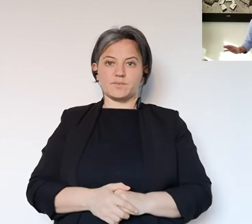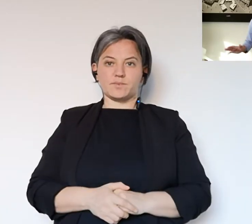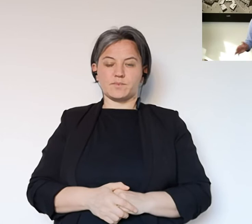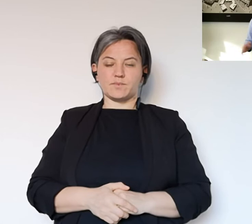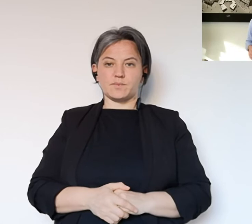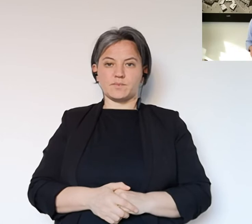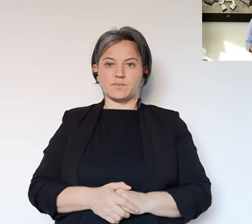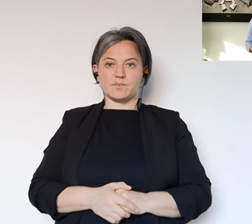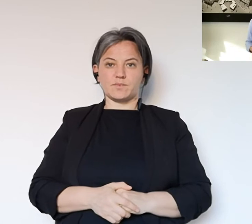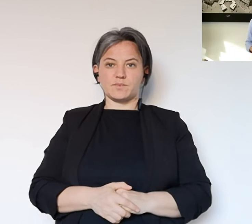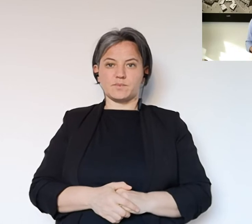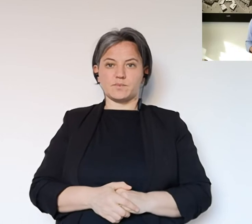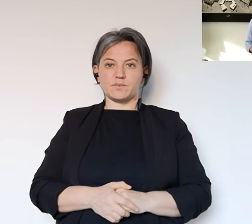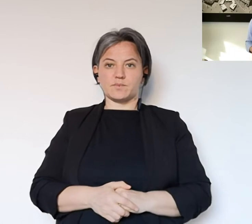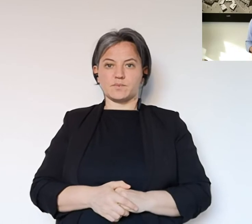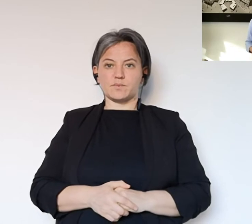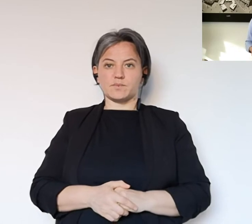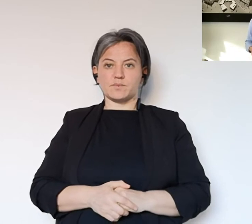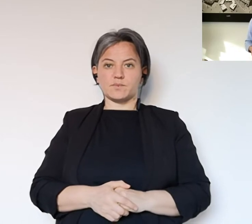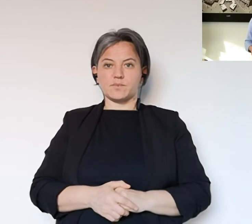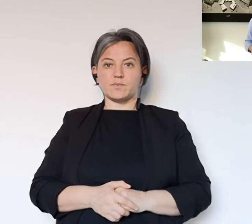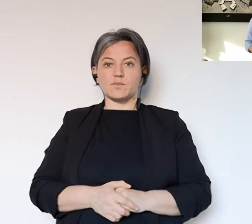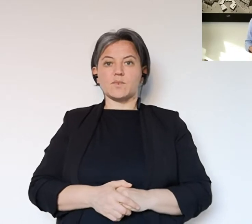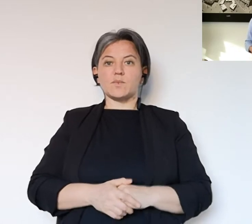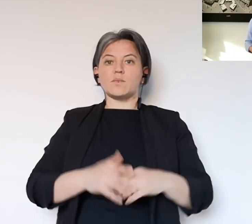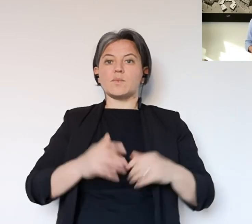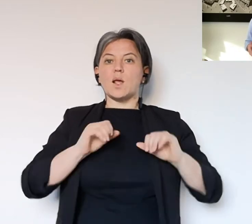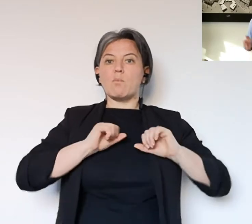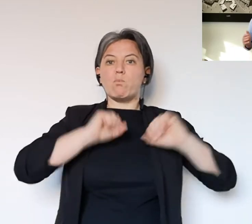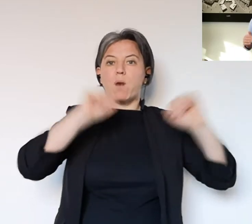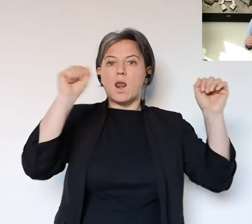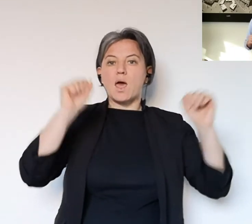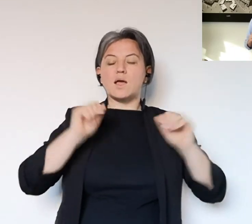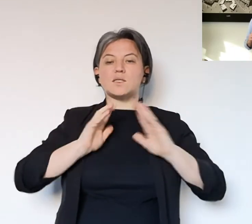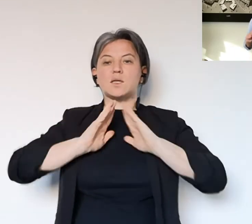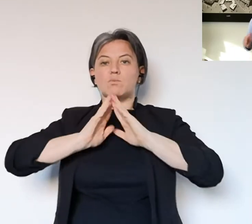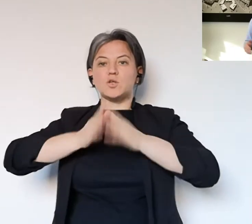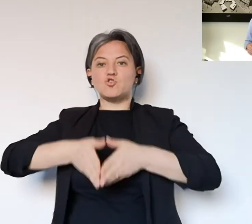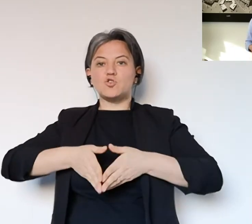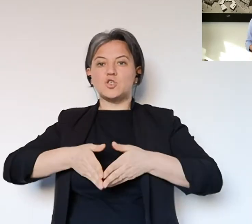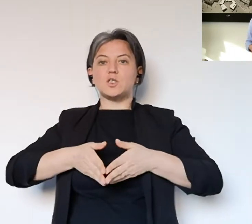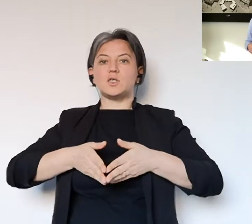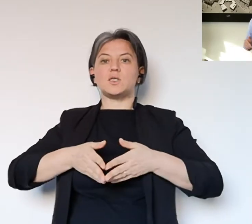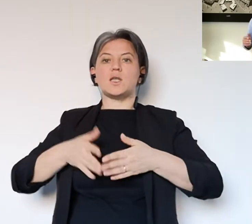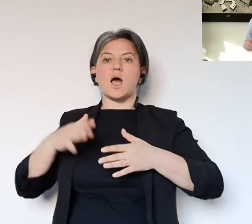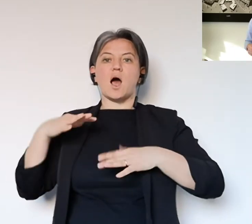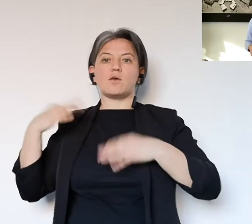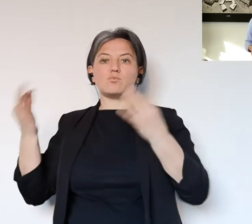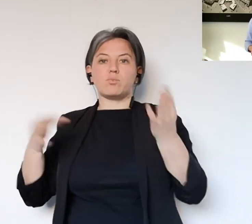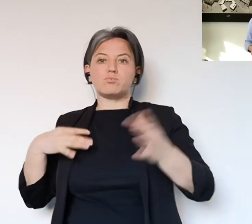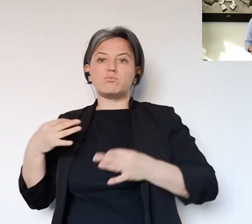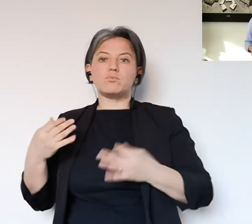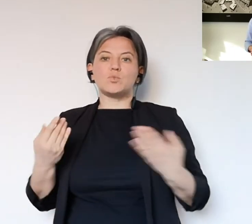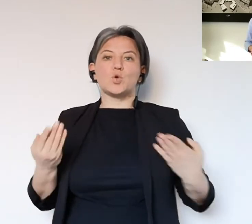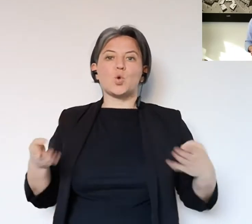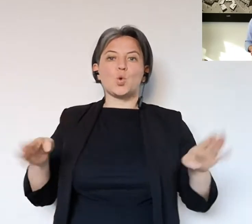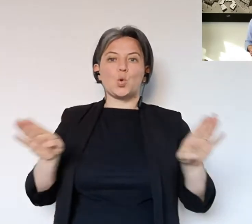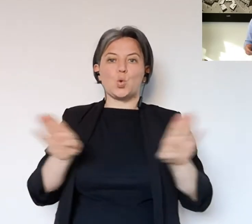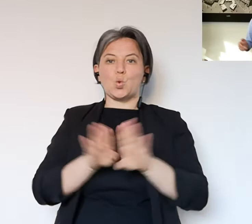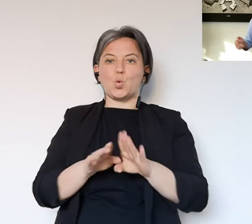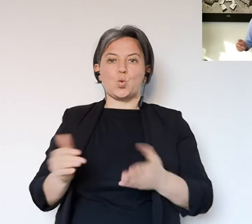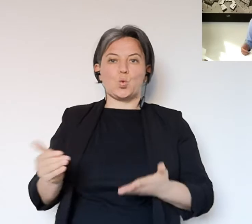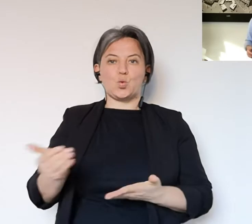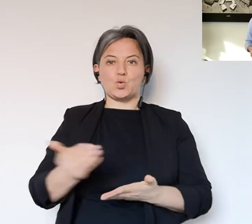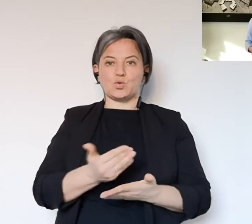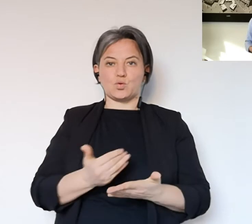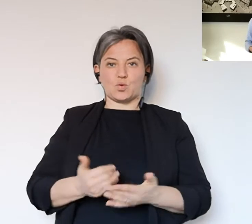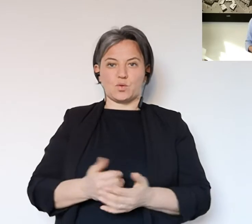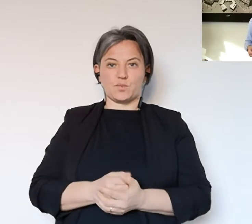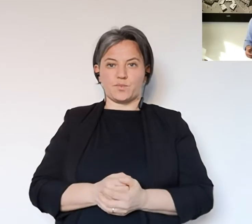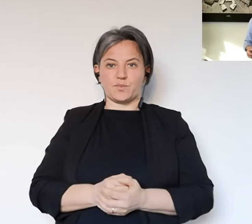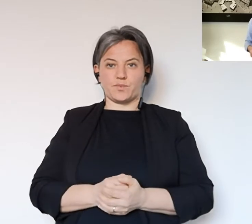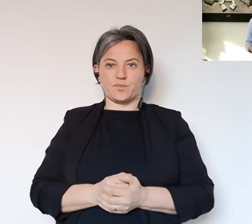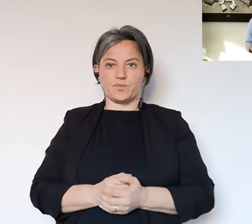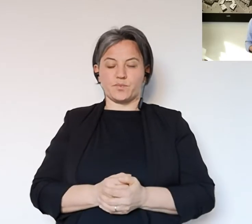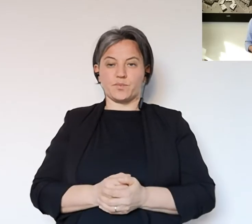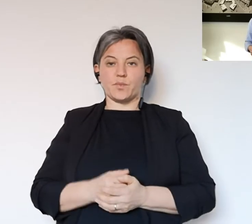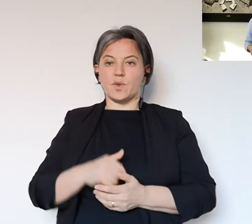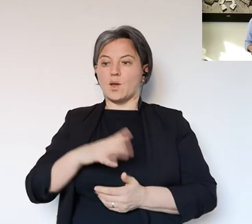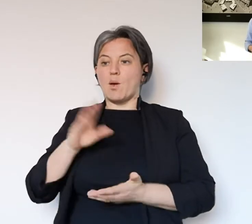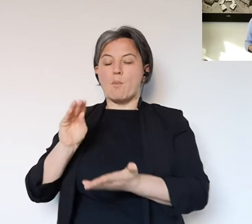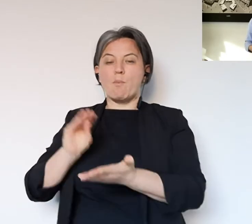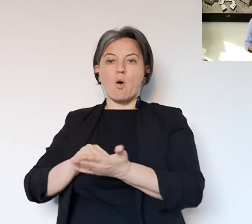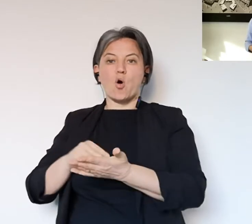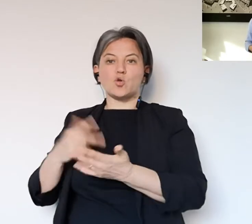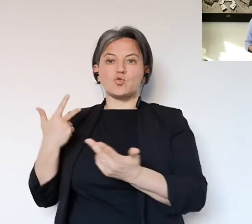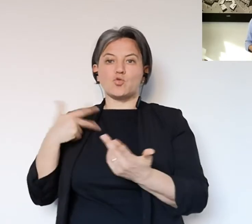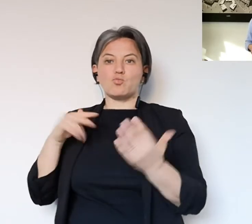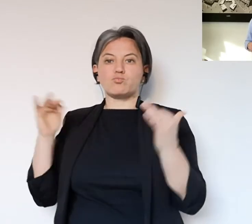rispetto del distanziamento. Rimangono ovviamente chiusi spogliatoi, palestre, piscine e gli altri